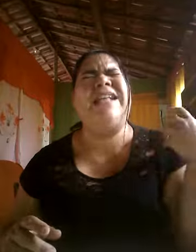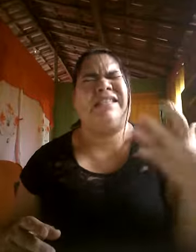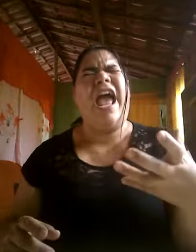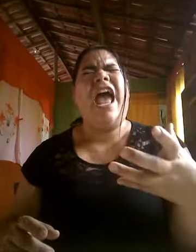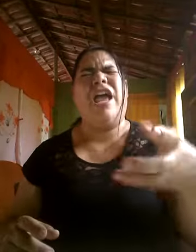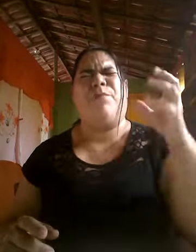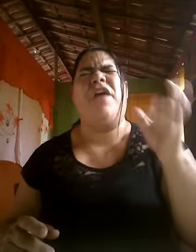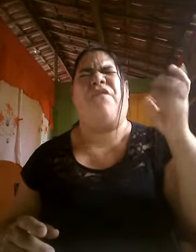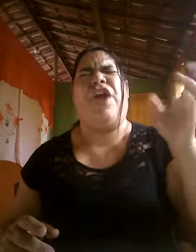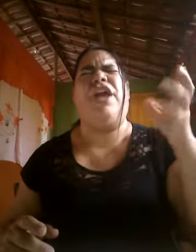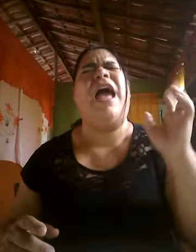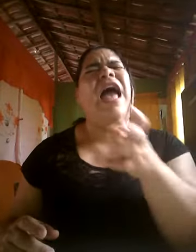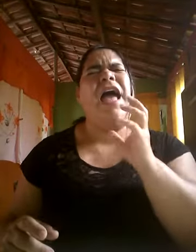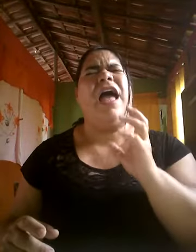pra sempre, fiel.